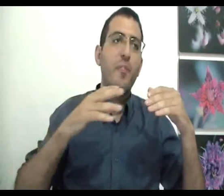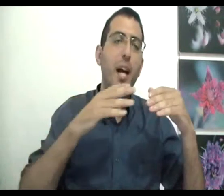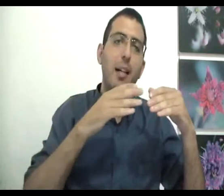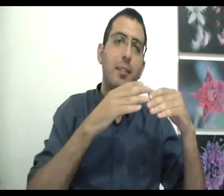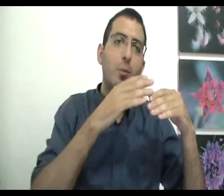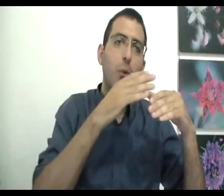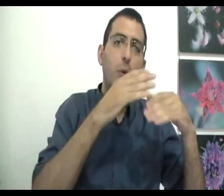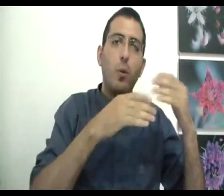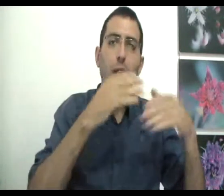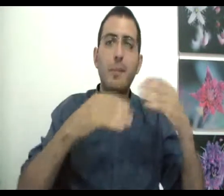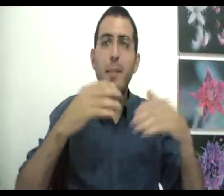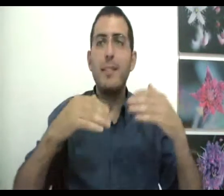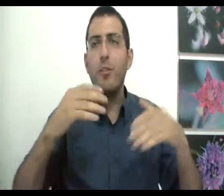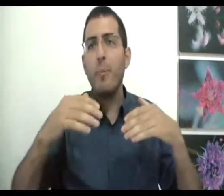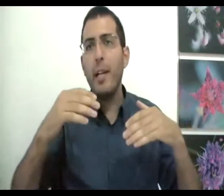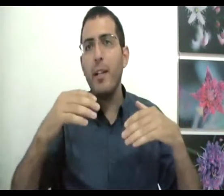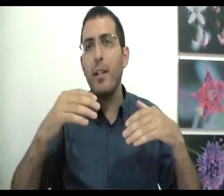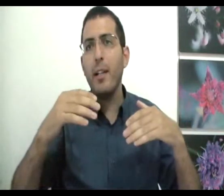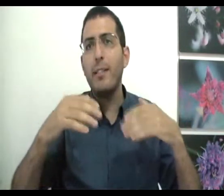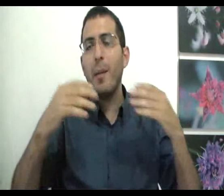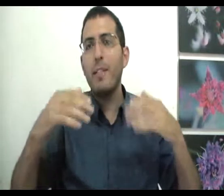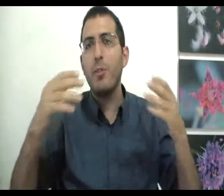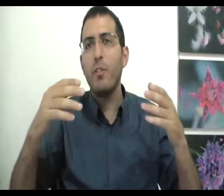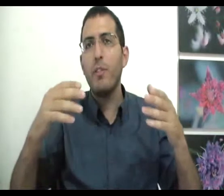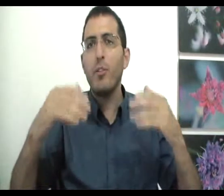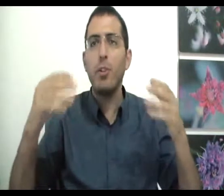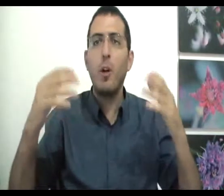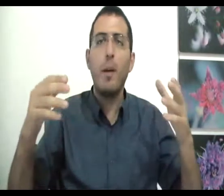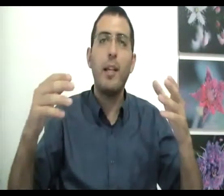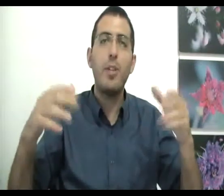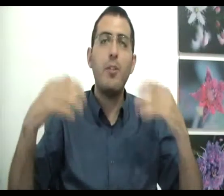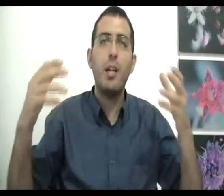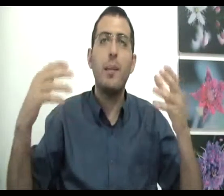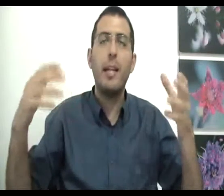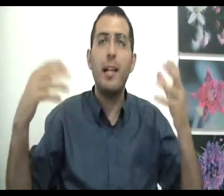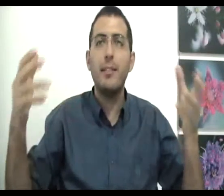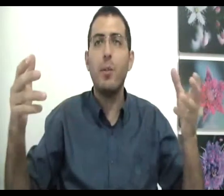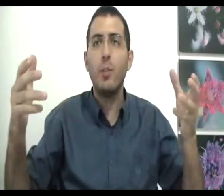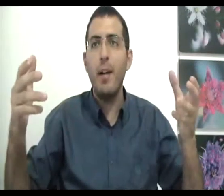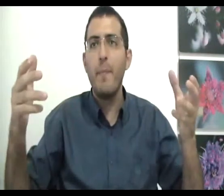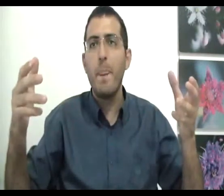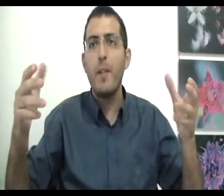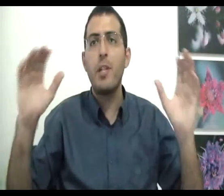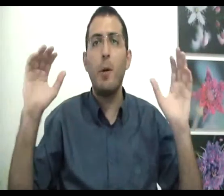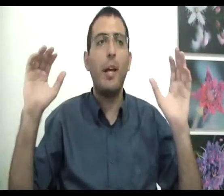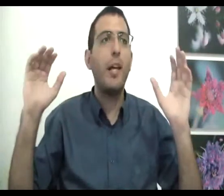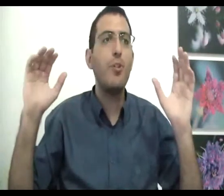ואז הוא כל הזמן מנסה לשפר את רמת הטוב שאותה הוא מרגיש, עד שהאדם מגיע לאיזה נקודה שבה הוא מרגיש